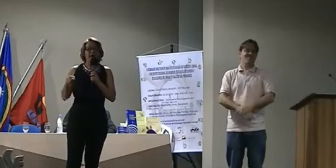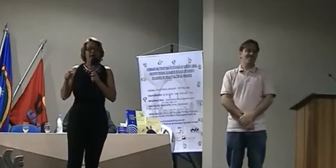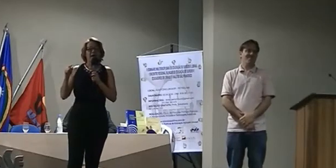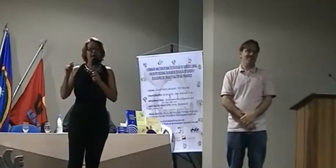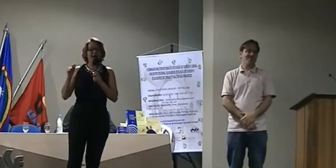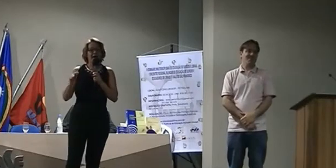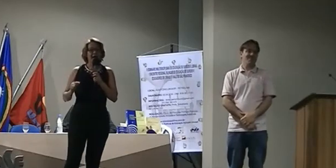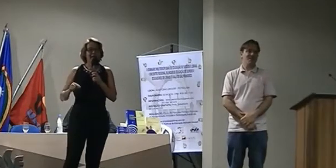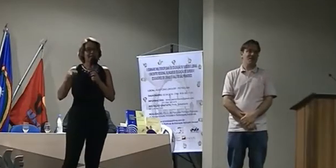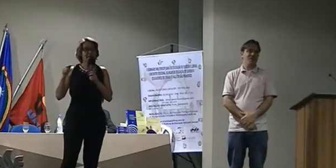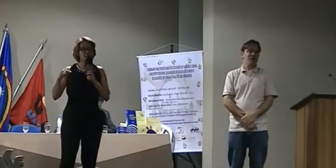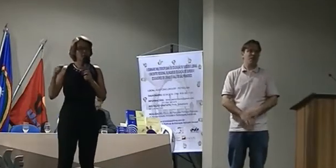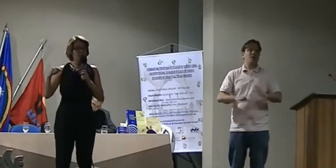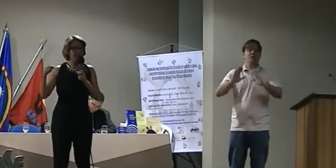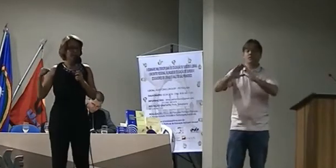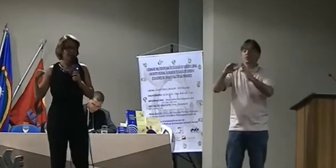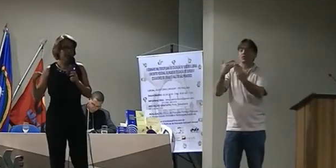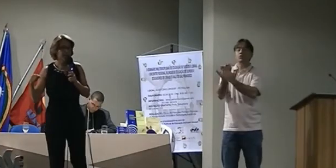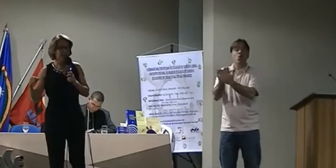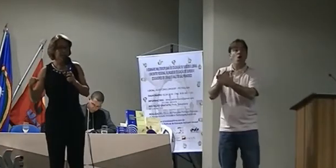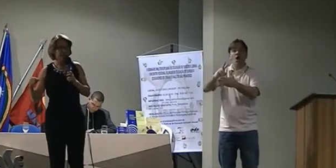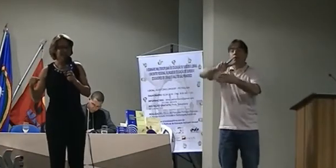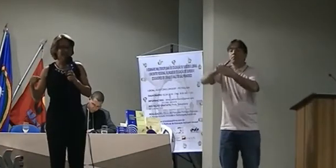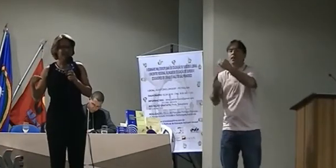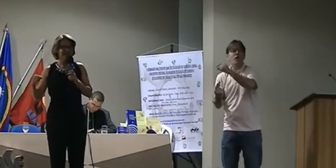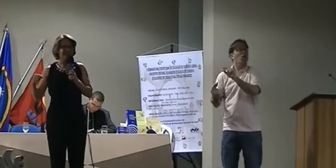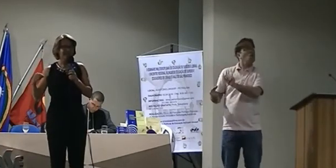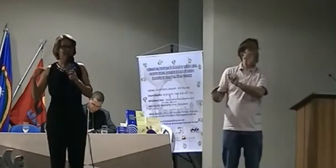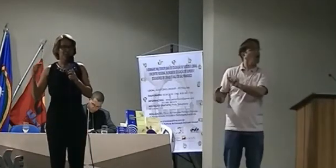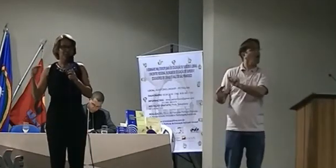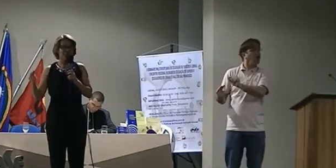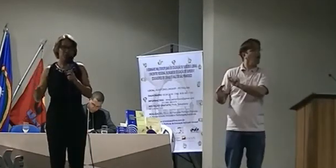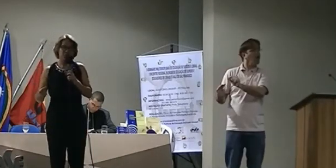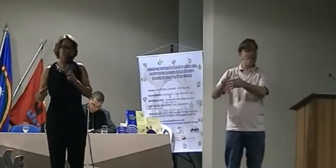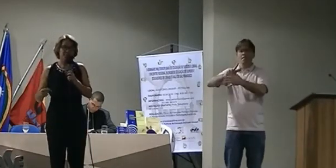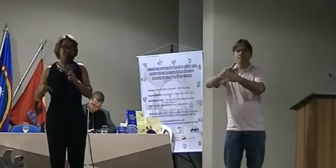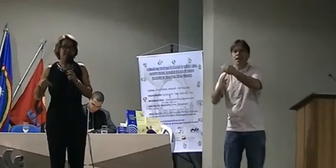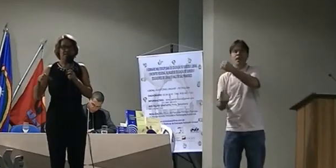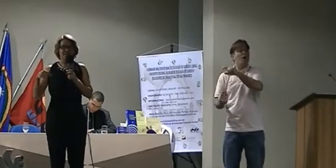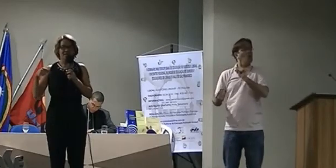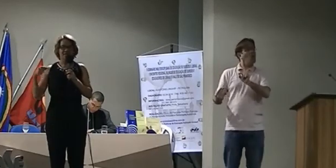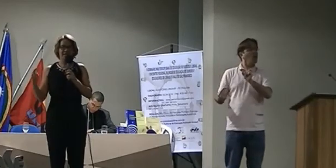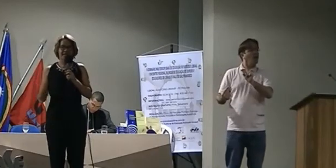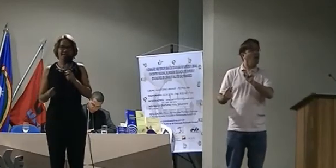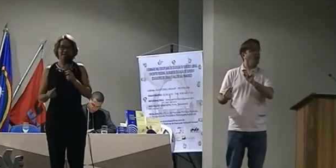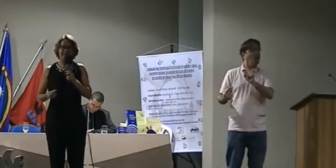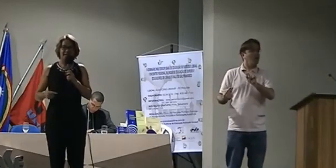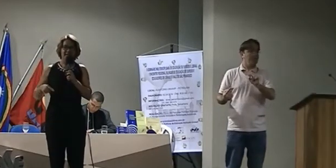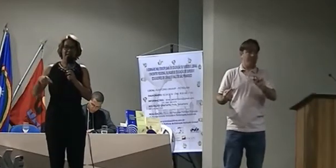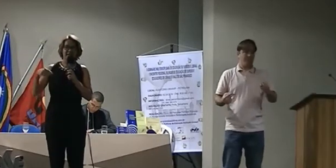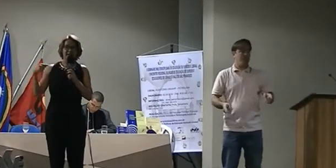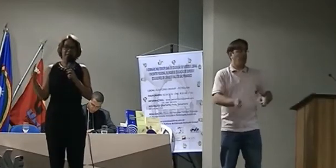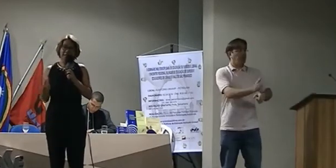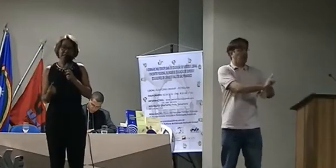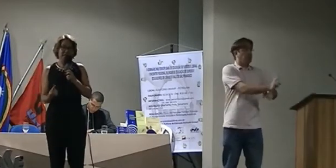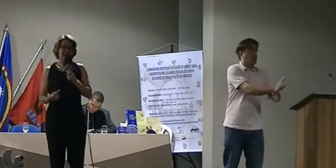É, desde o porteiro, professores, secretaria, merenda,